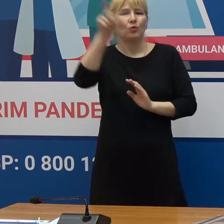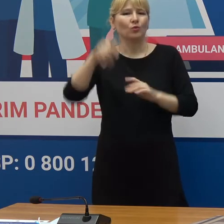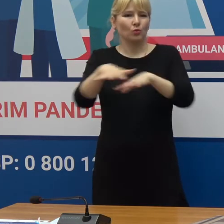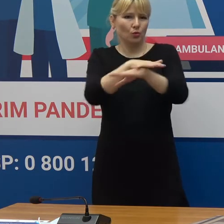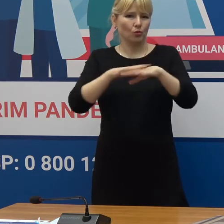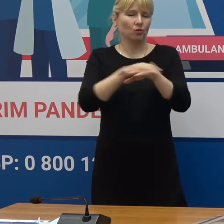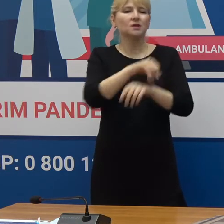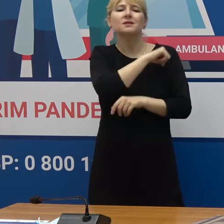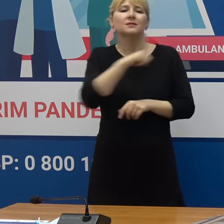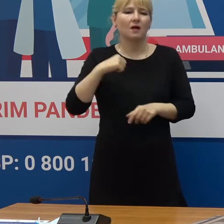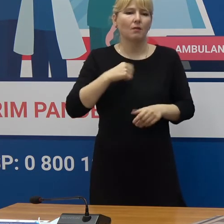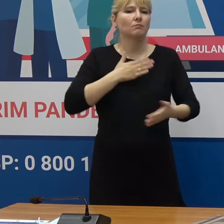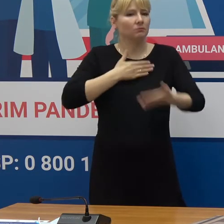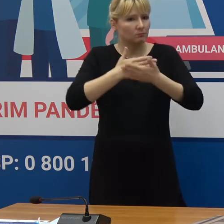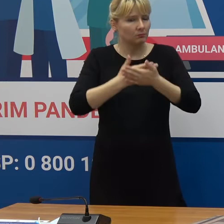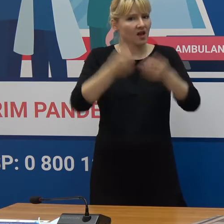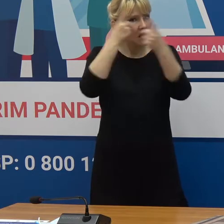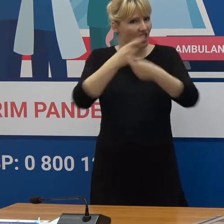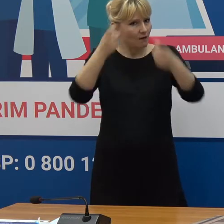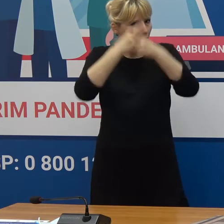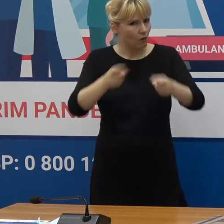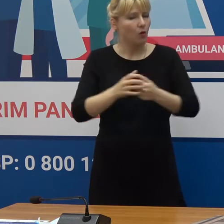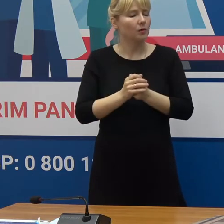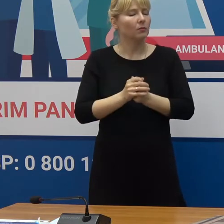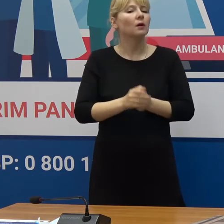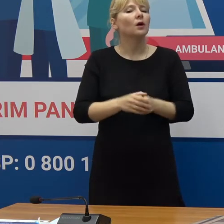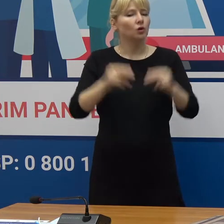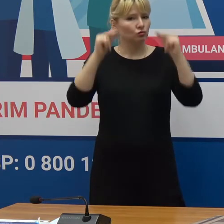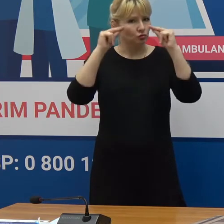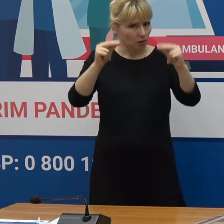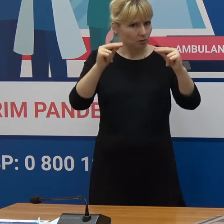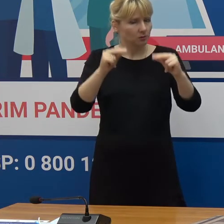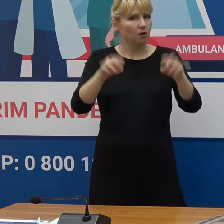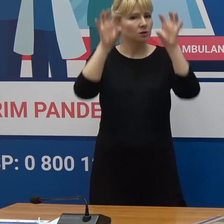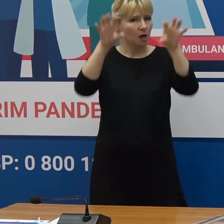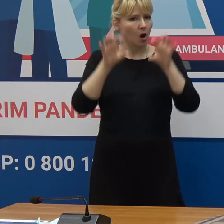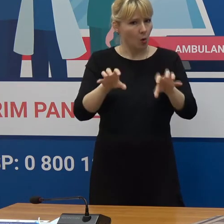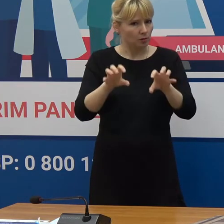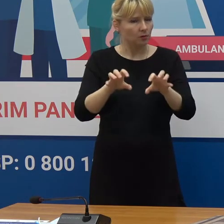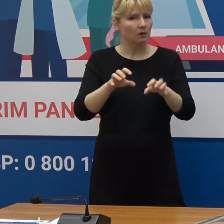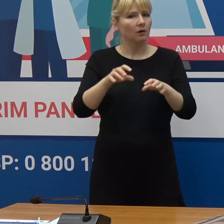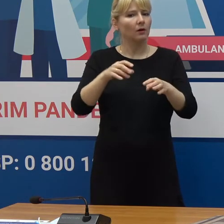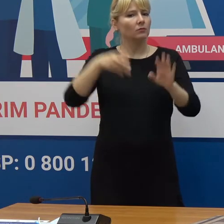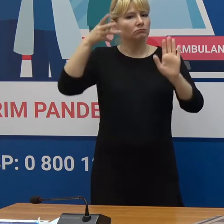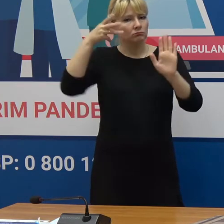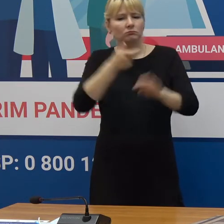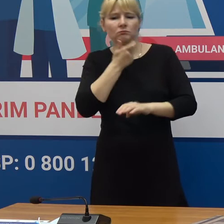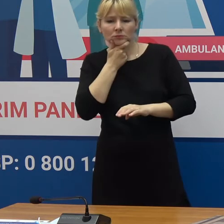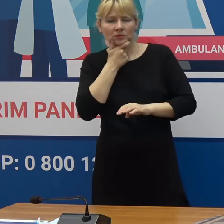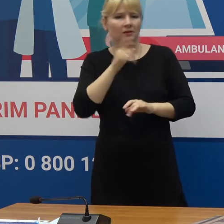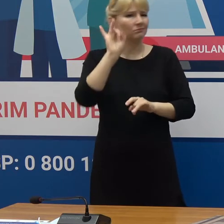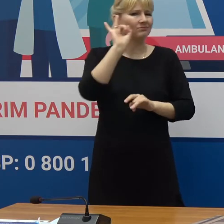sigură și să se informeze din sursele clare, oficiale Să evite acele